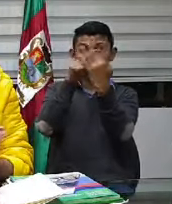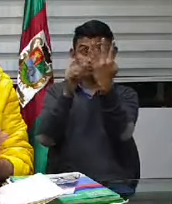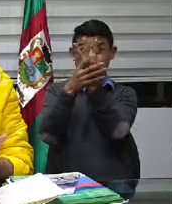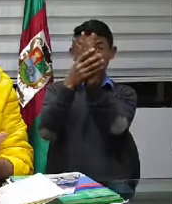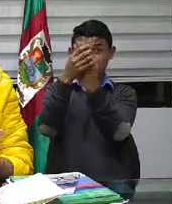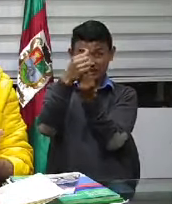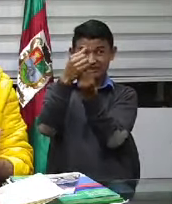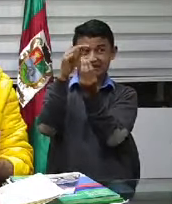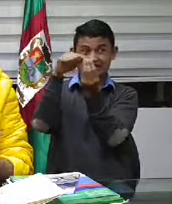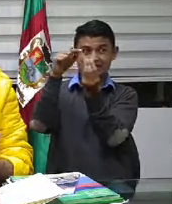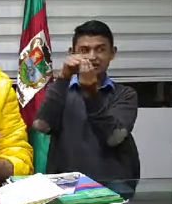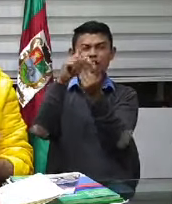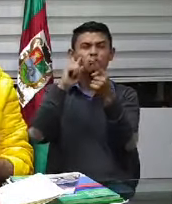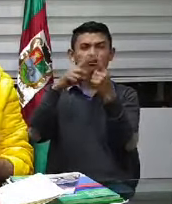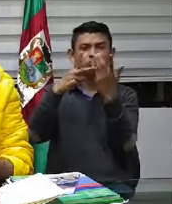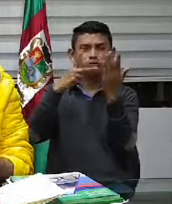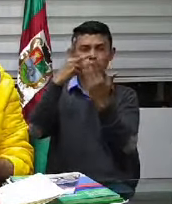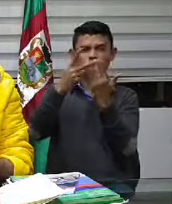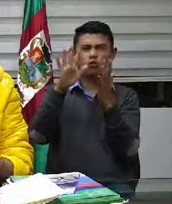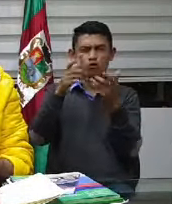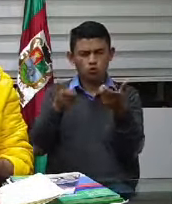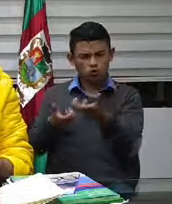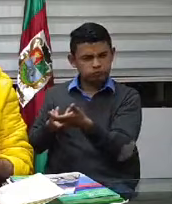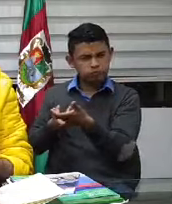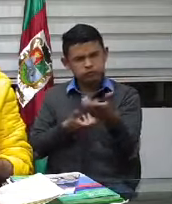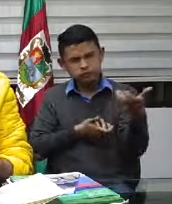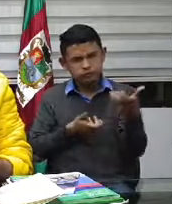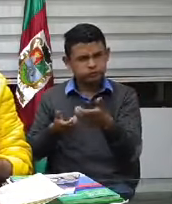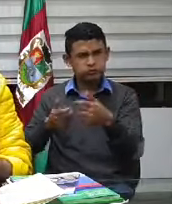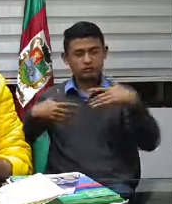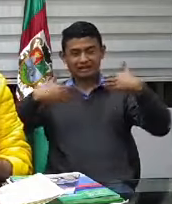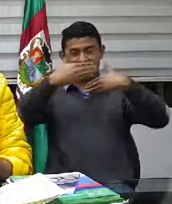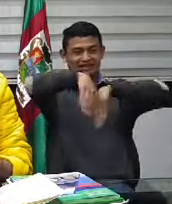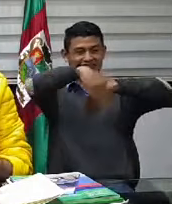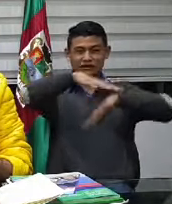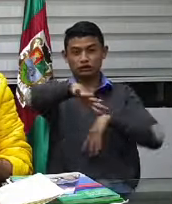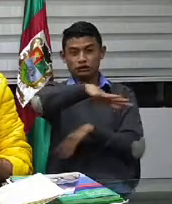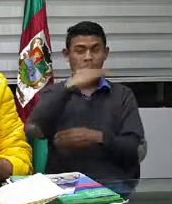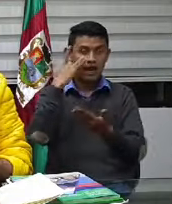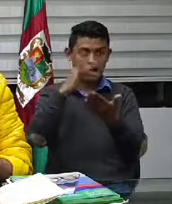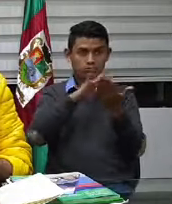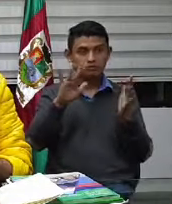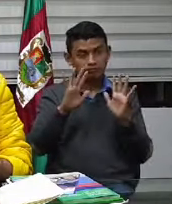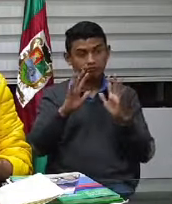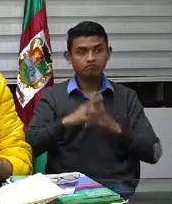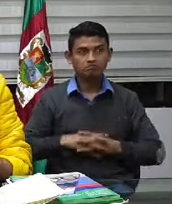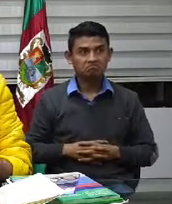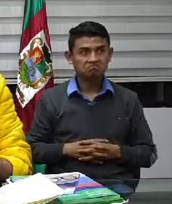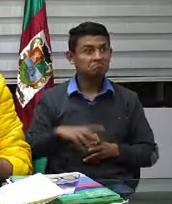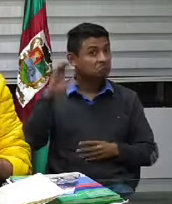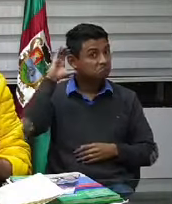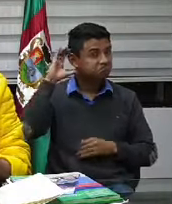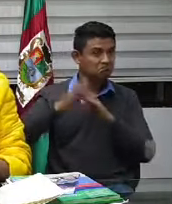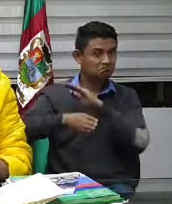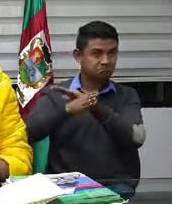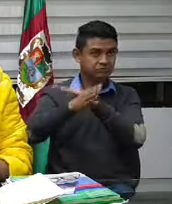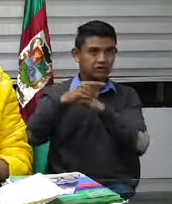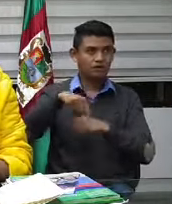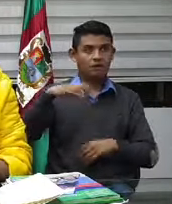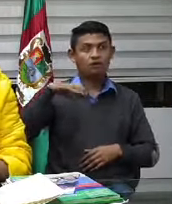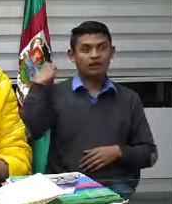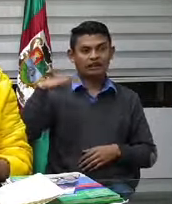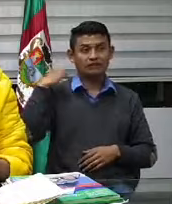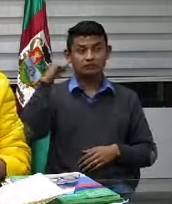en ese digamos en ese grupo se encarguen también de cubrir y desinfectar la mayor cantidad de nuestro territorio tanto el sector